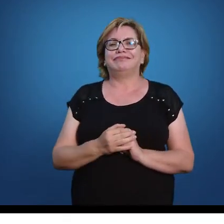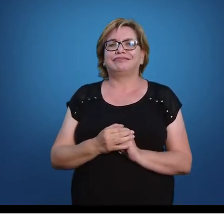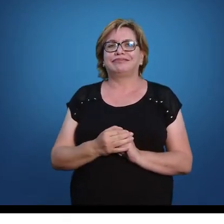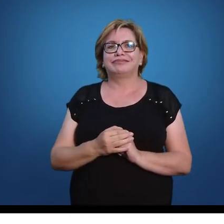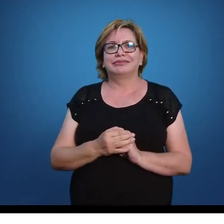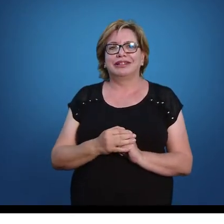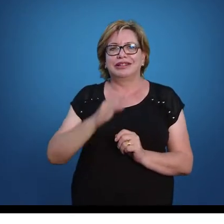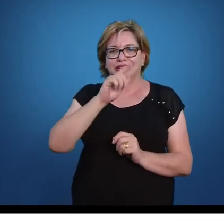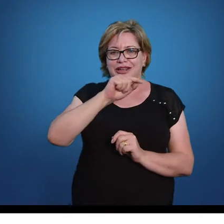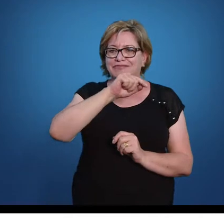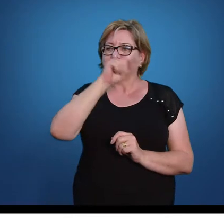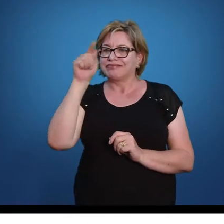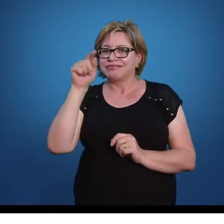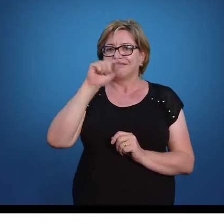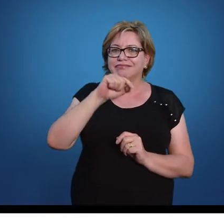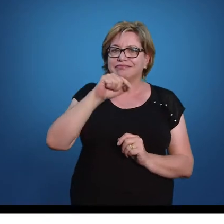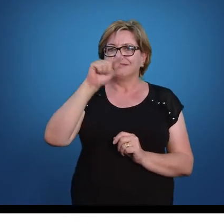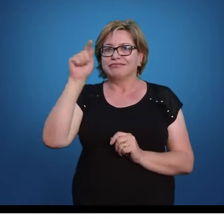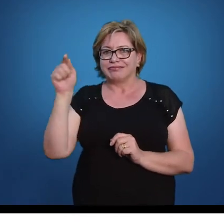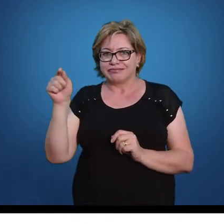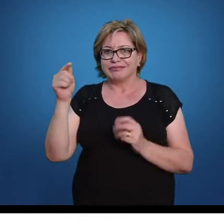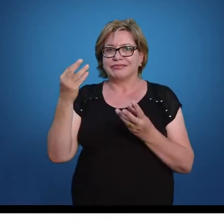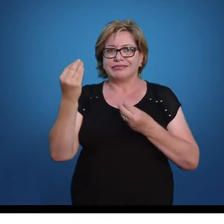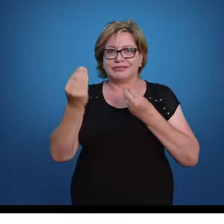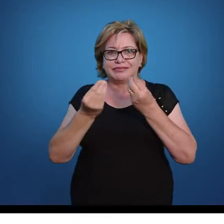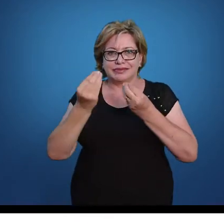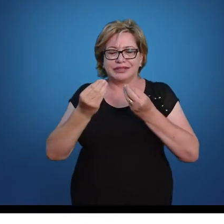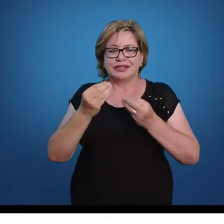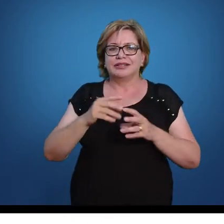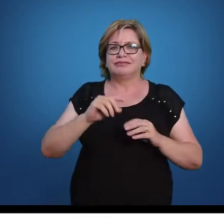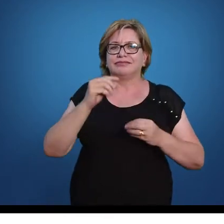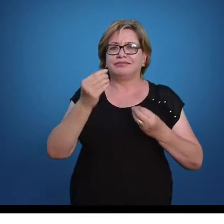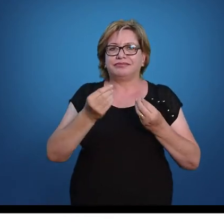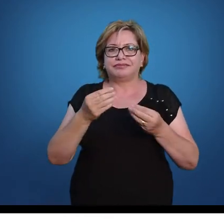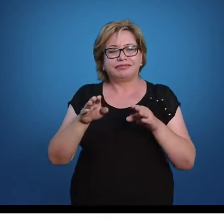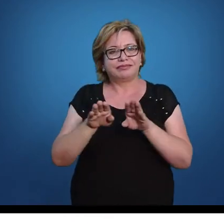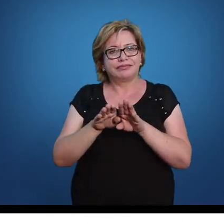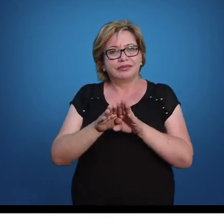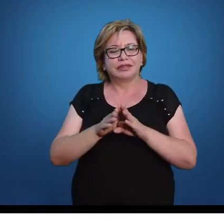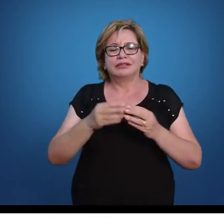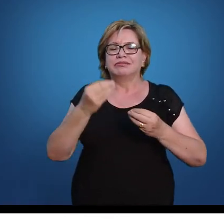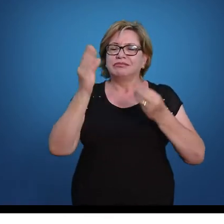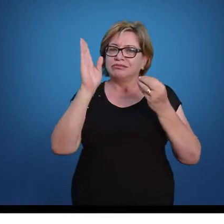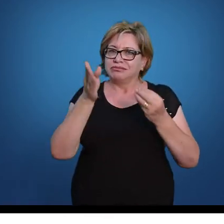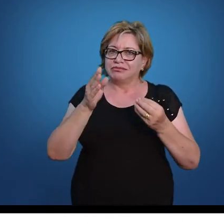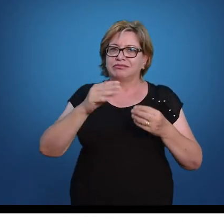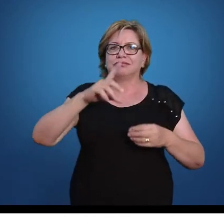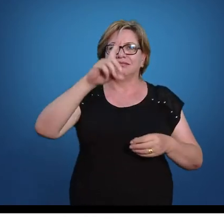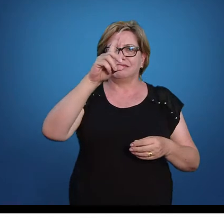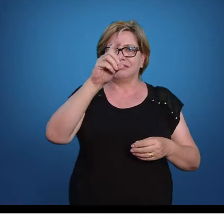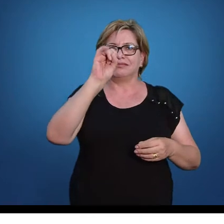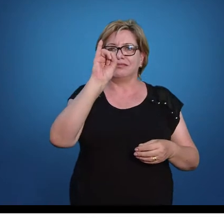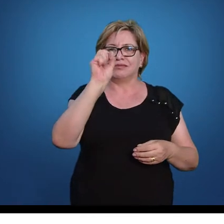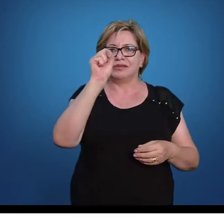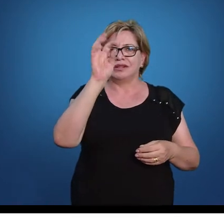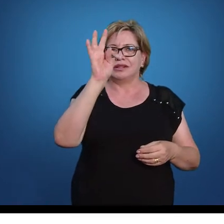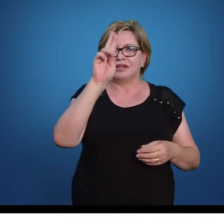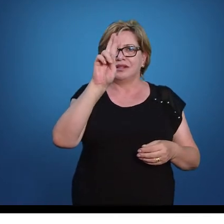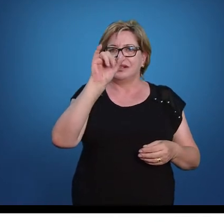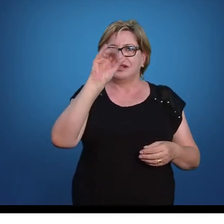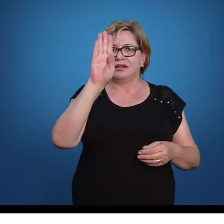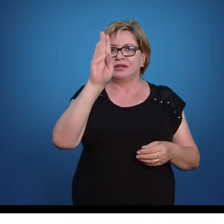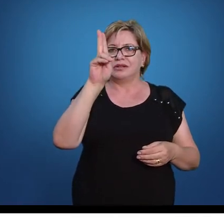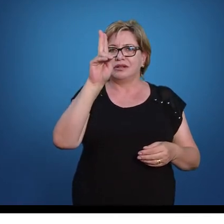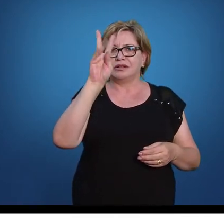Já multipliquei o a, como a gente falou, aplicando a propriedade distributiva, tanto pelo primeiro a quanto pelo b. Agora eu vou fazer o